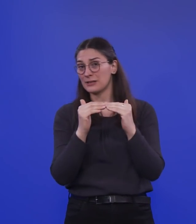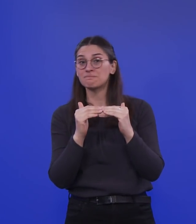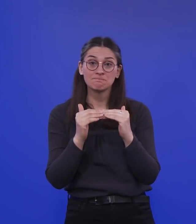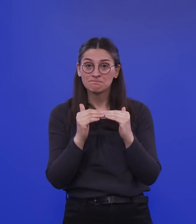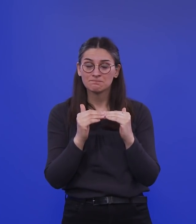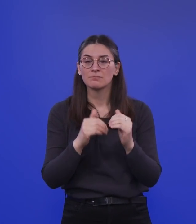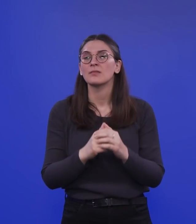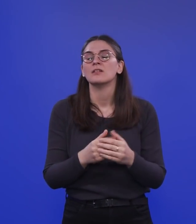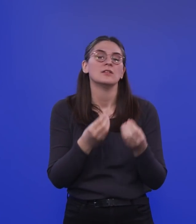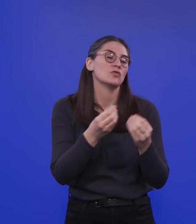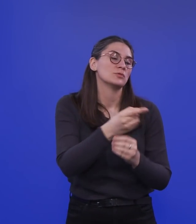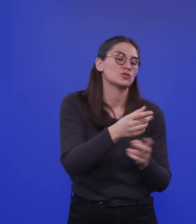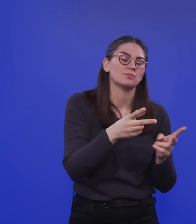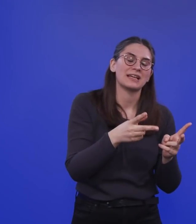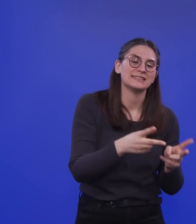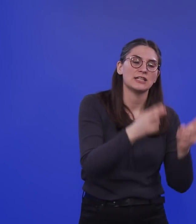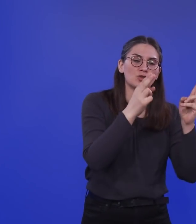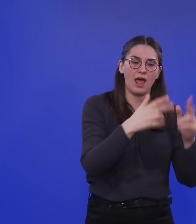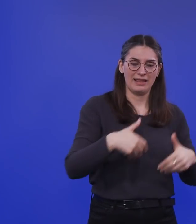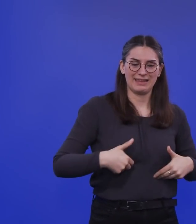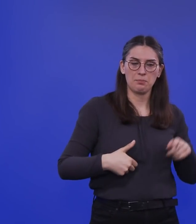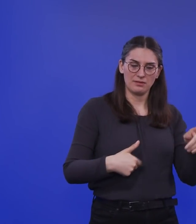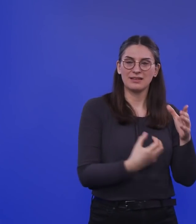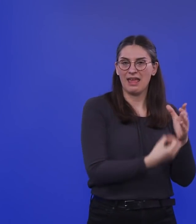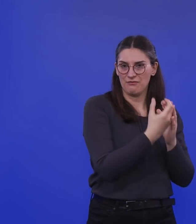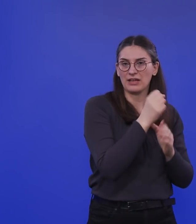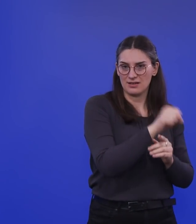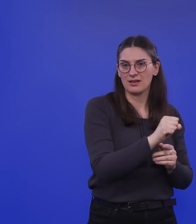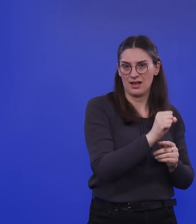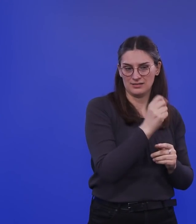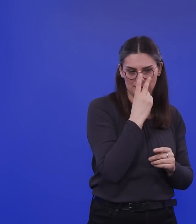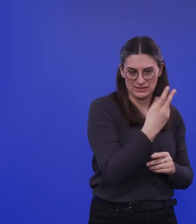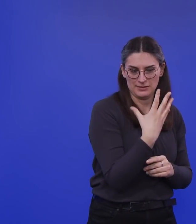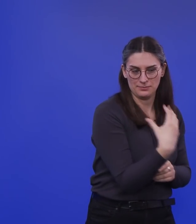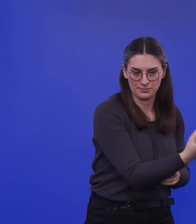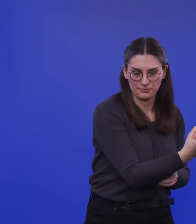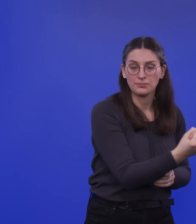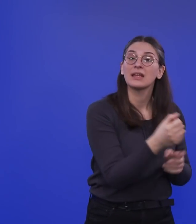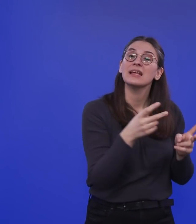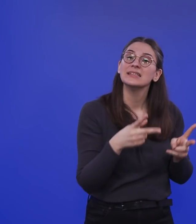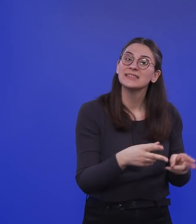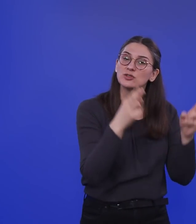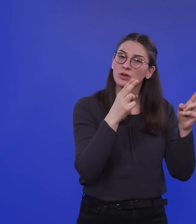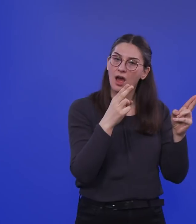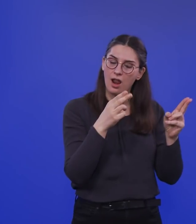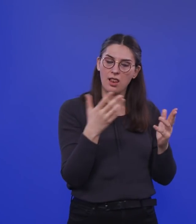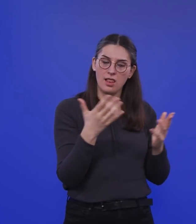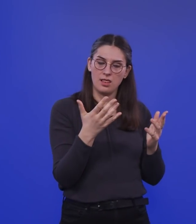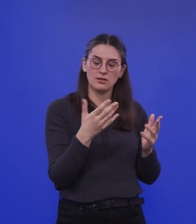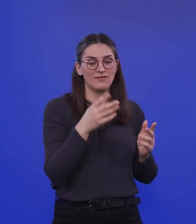saisonalen Grippe, da ist der Effekt sehr deutlich. Bei der saisonalen Grippe sind wir Erwachsenen und auch die Kinder ab einem gewissen